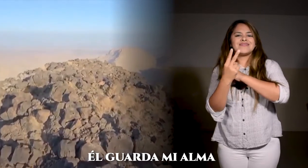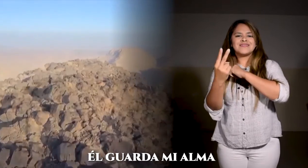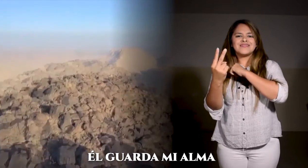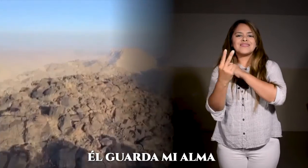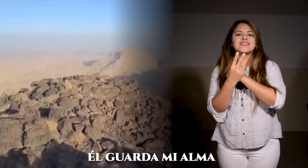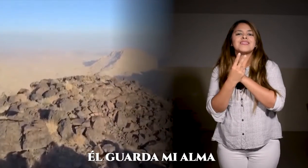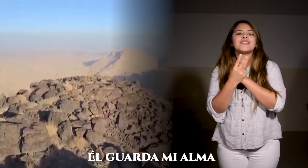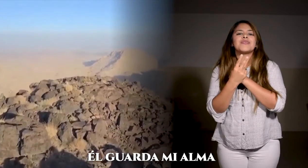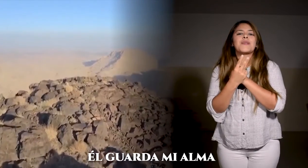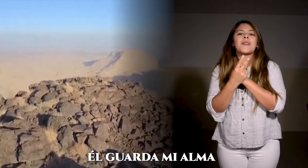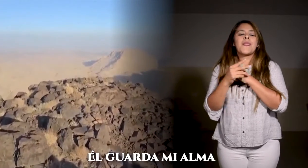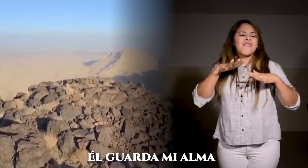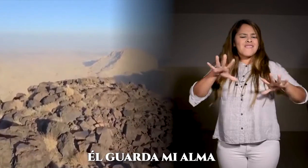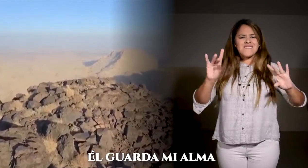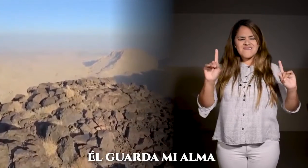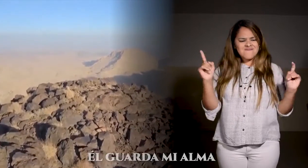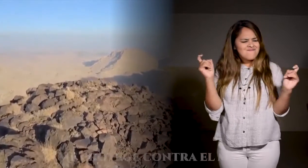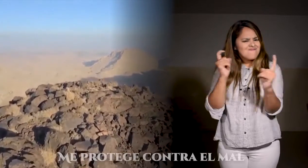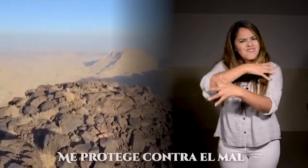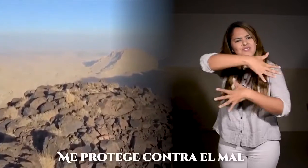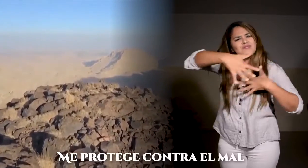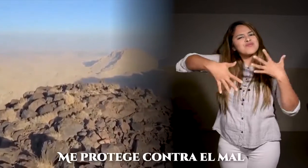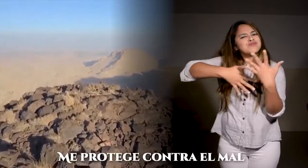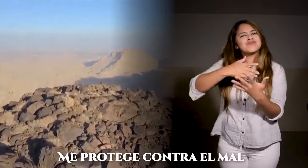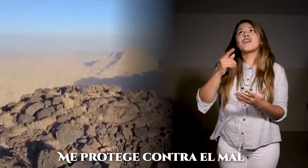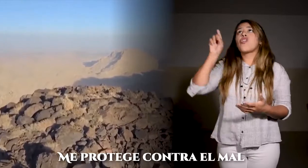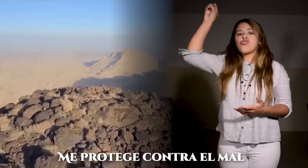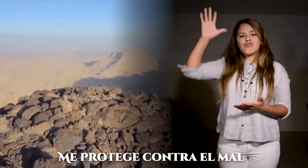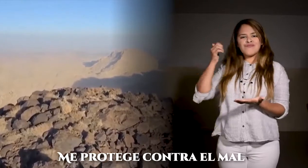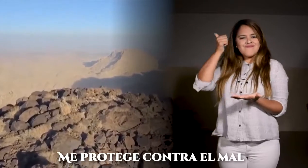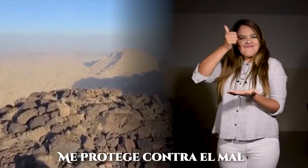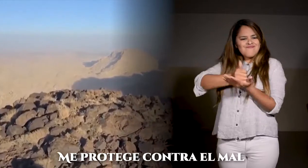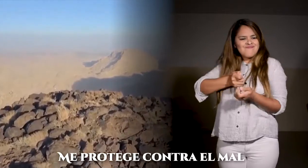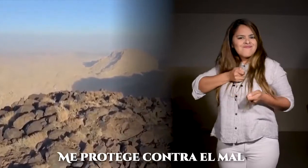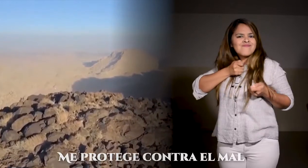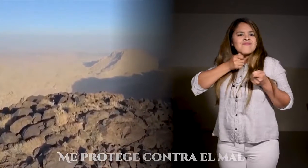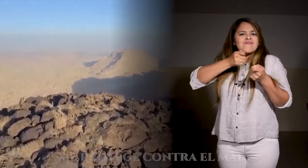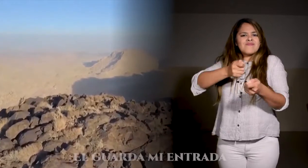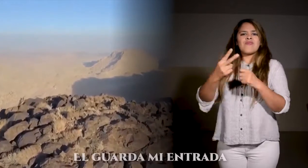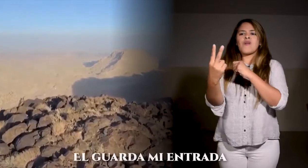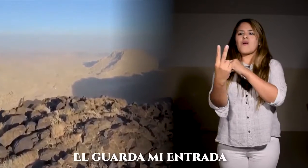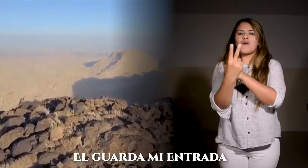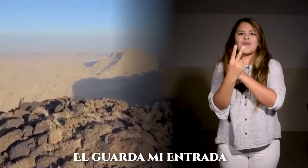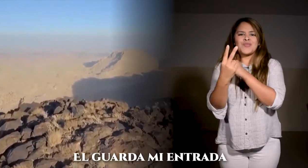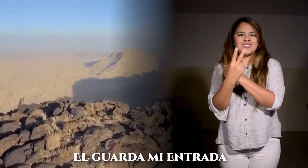mi alma, me protege contra el mal, Él guarda mi